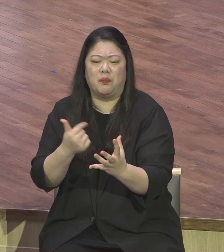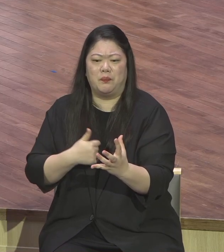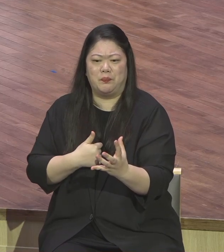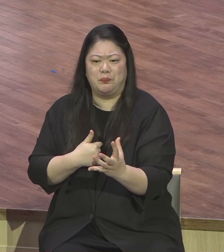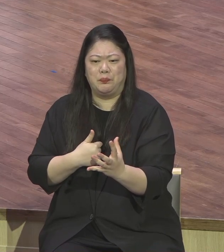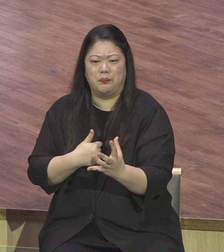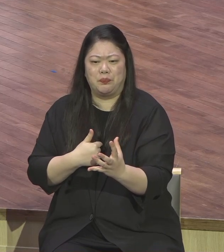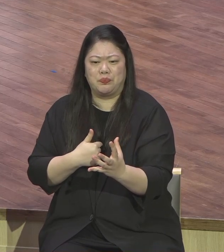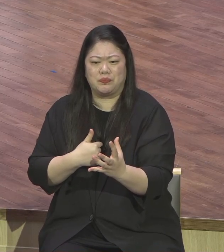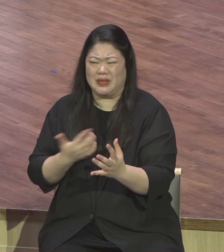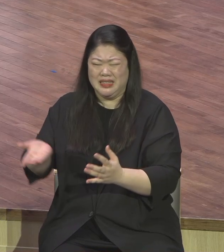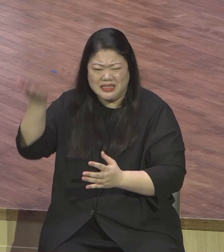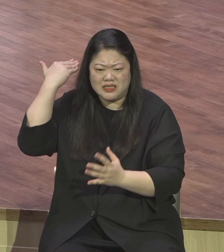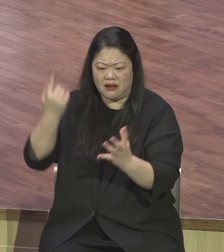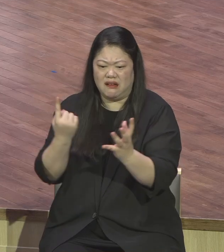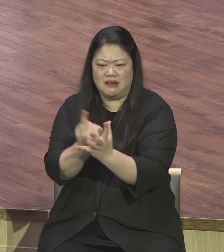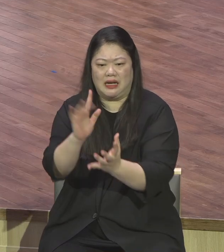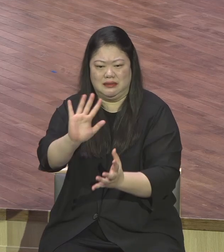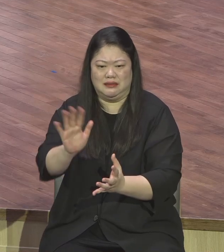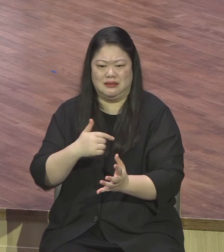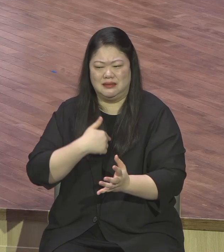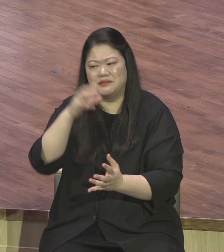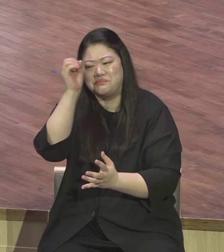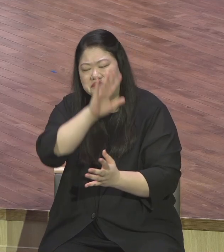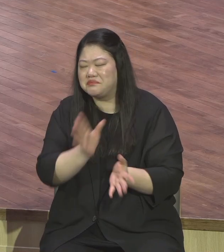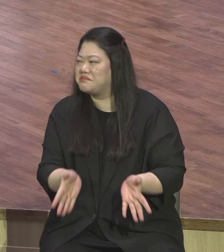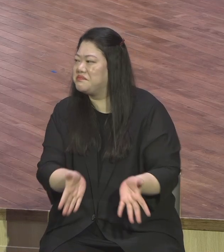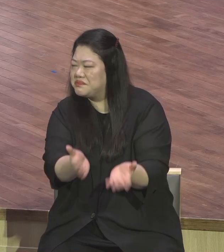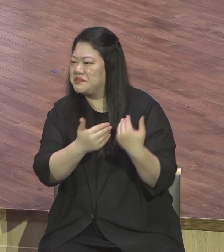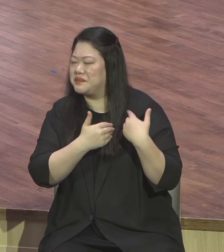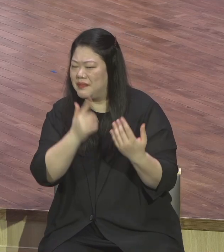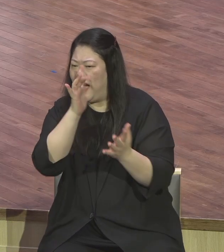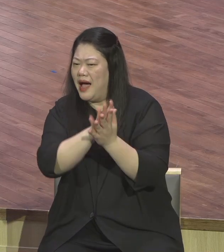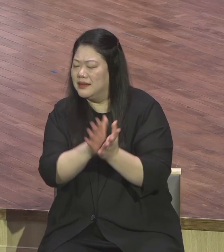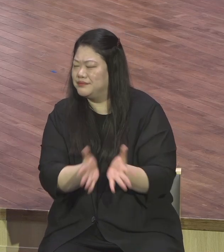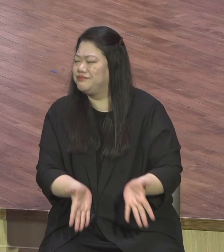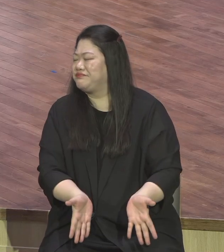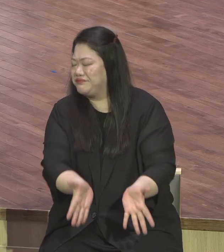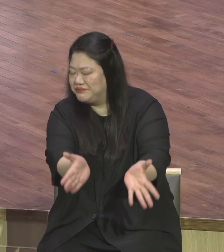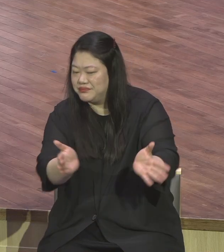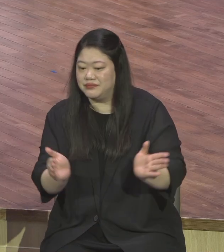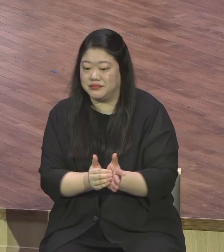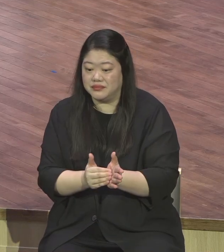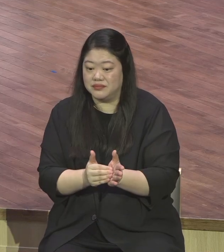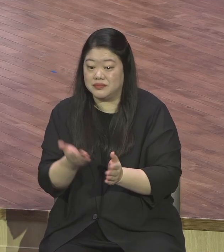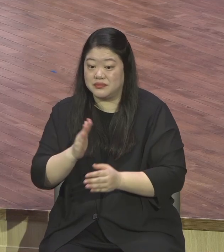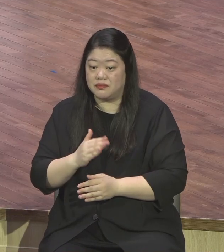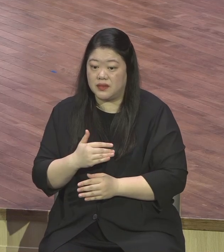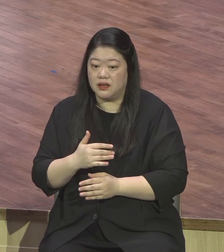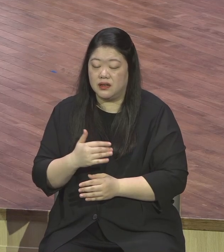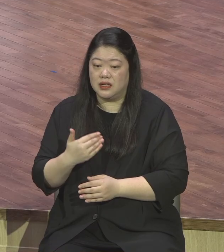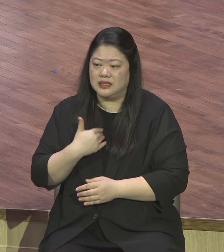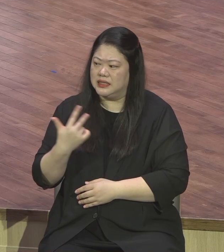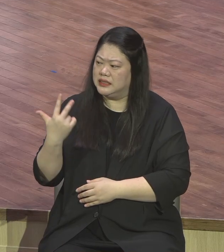됩니다만은 숫자다 모임 자체가 얼마나 어색하고 예수를 처음 믿는 사람들인지